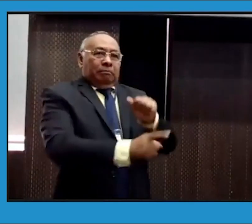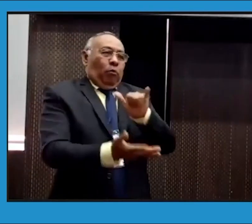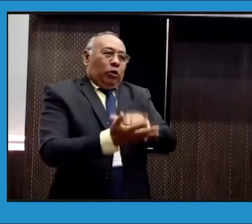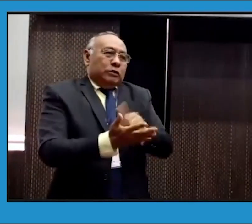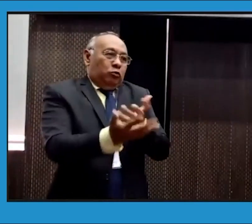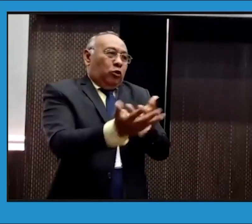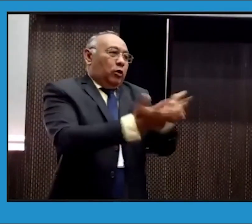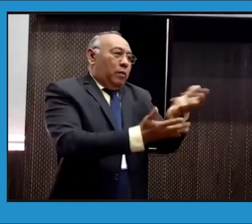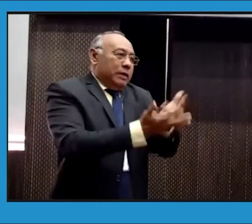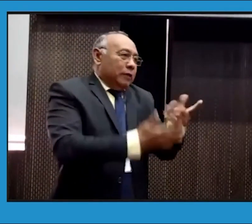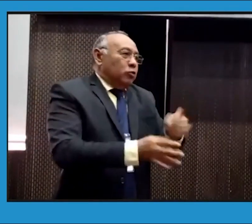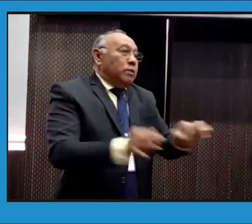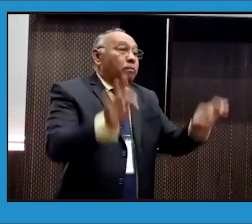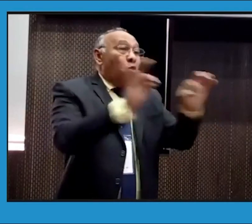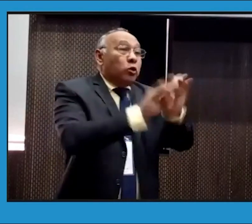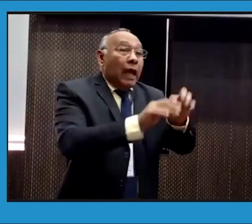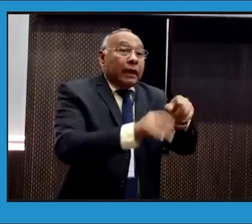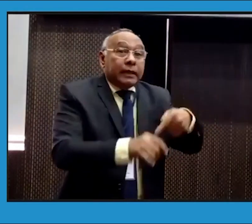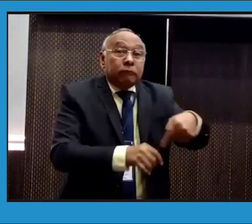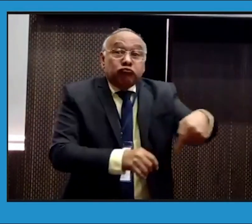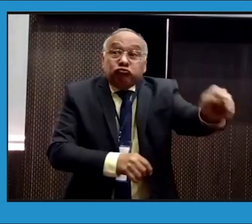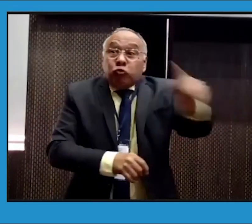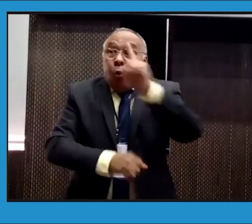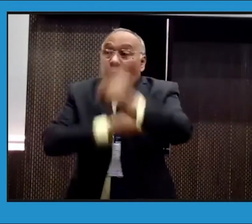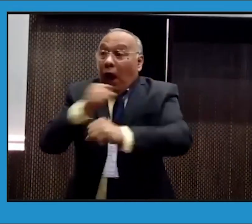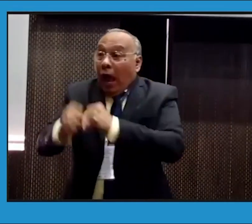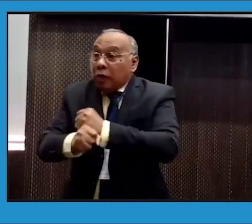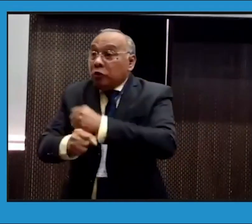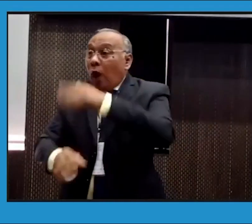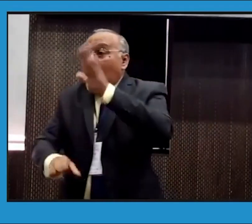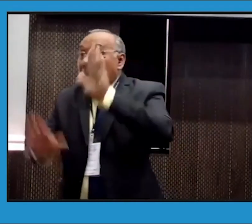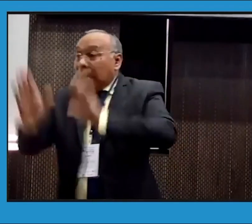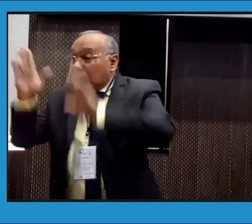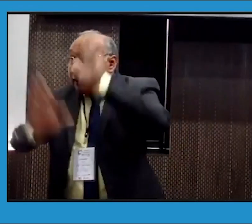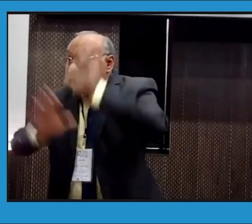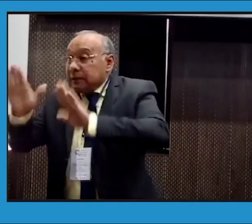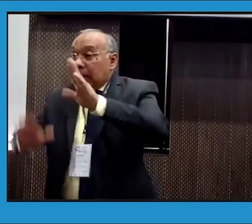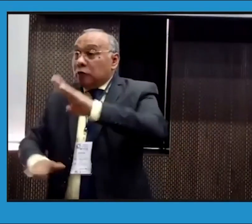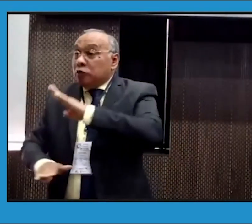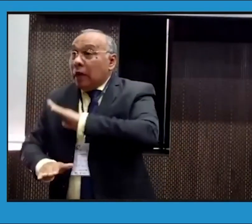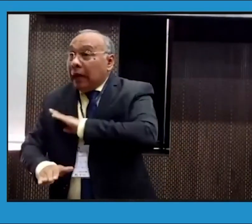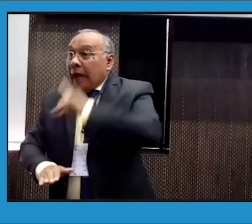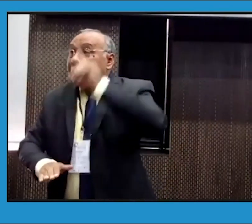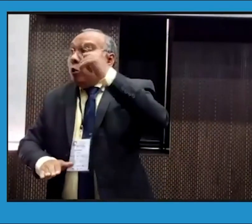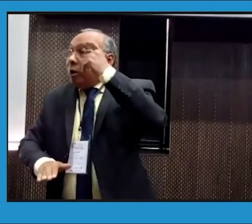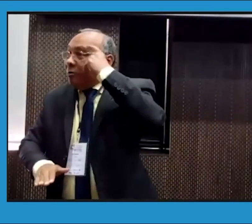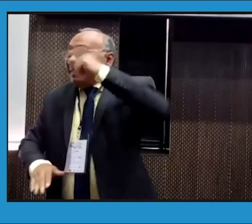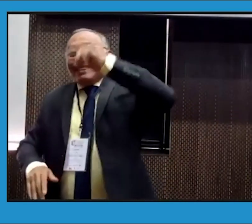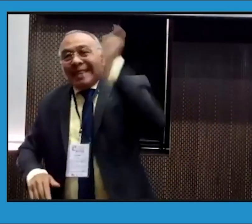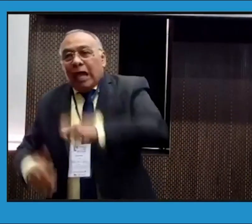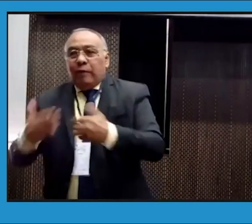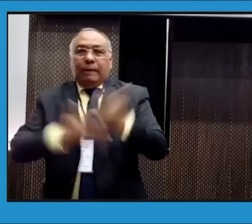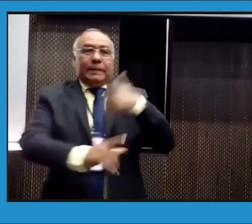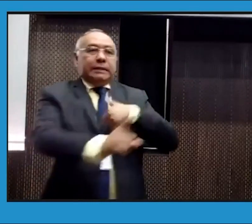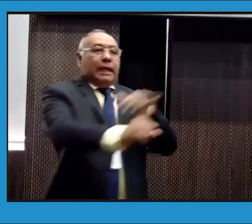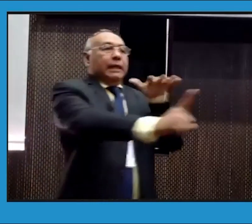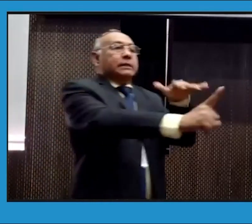derecho dónde queda? Entonces, como recomendación, es importante que el otro año ante los candidatos a alcaldes y